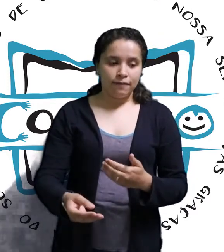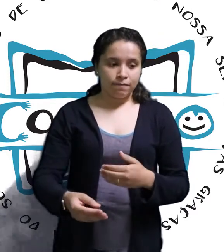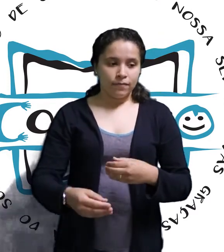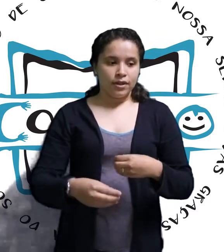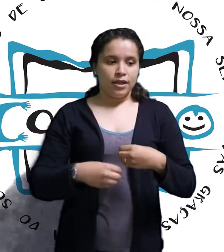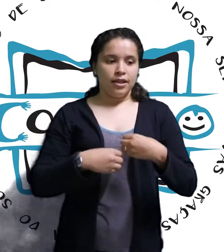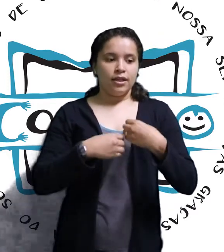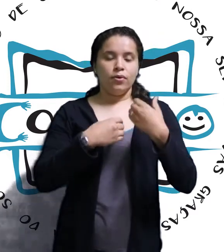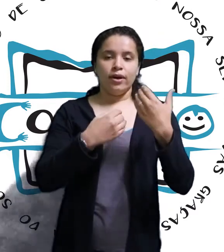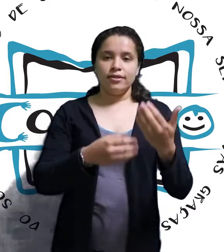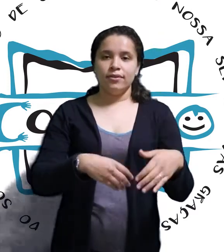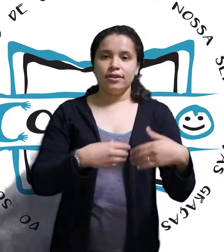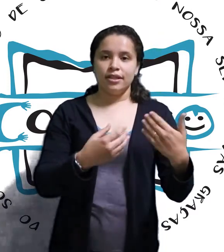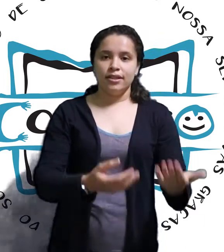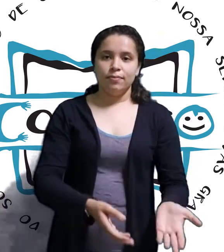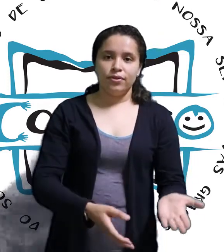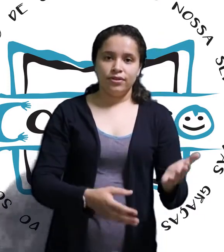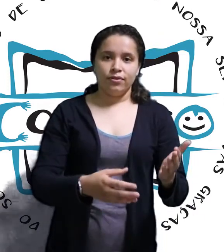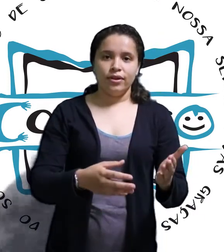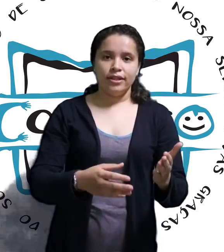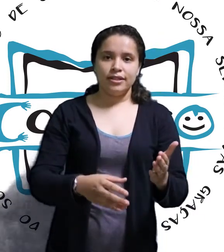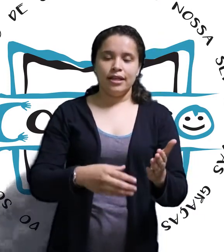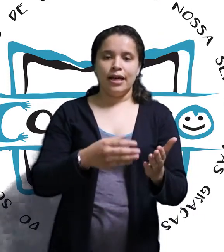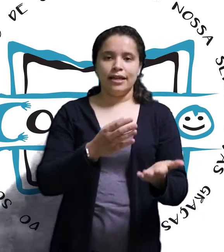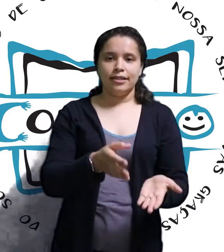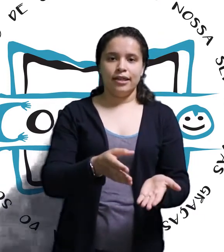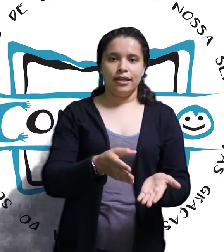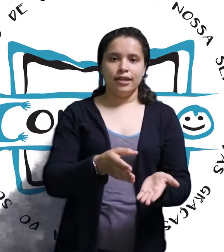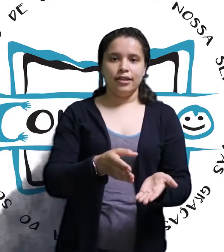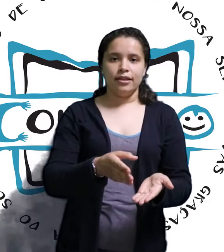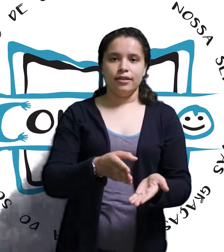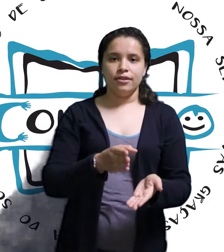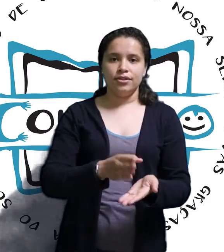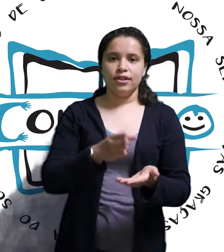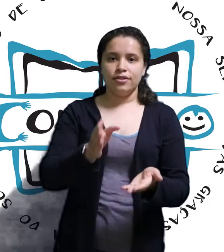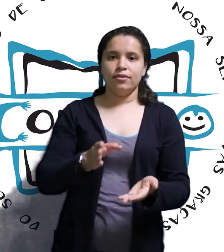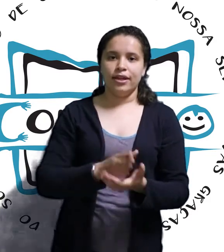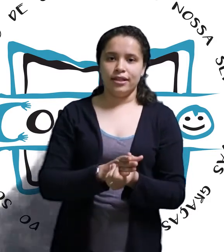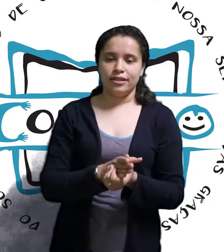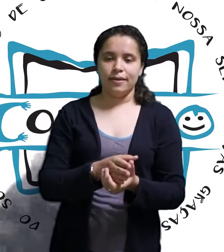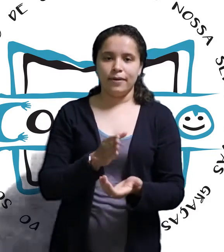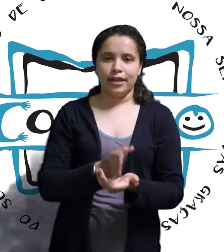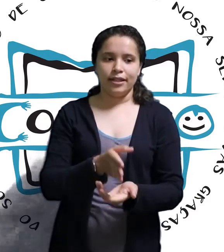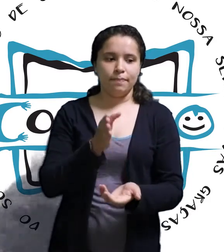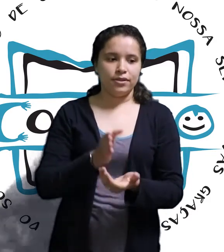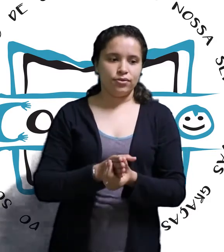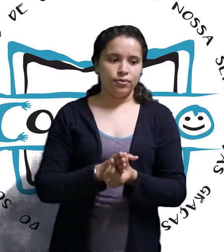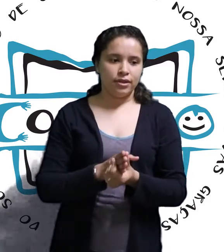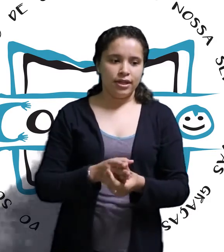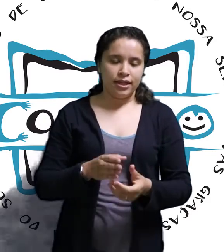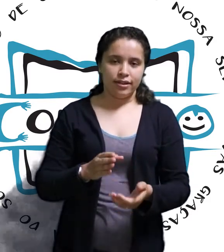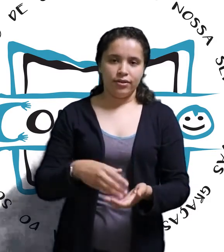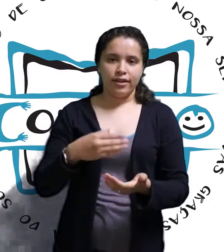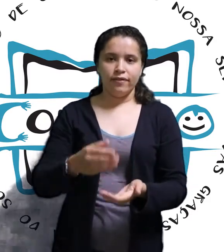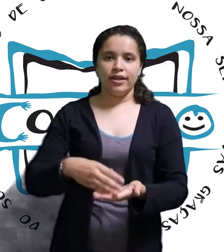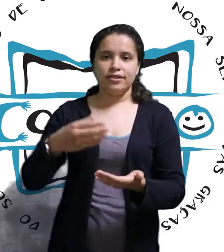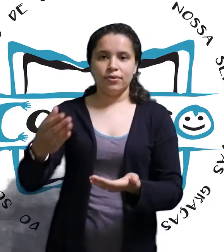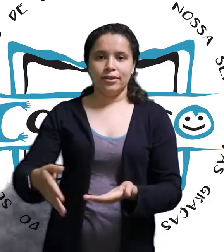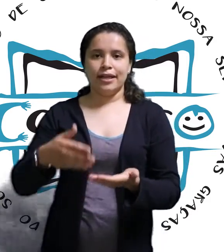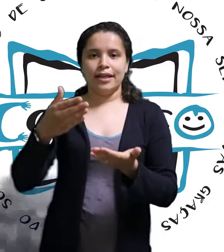e quais são as atribuições a serem direcionadas, né? Para cada pessoa. Então, quem vai executar